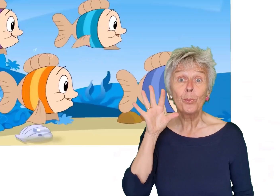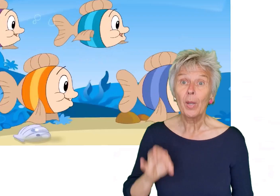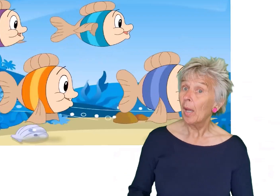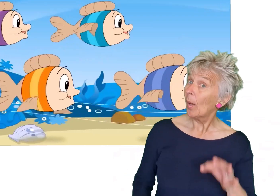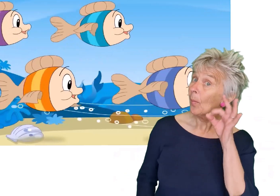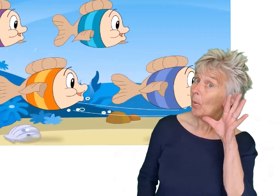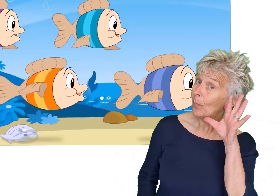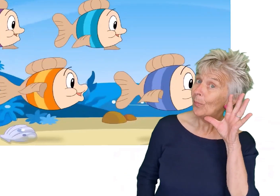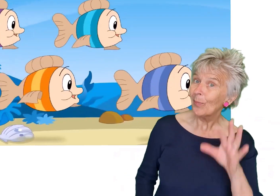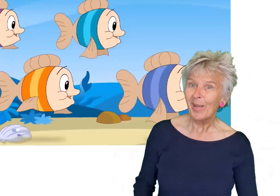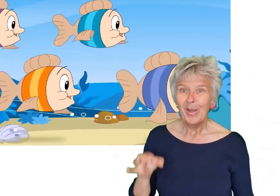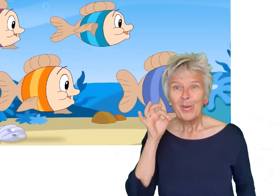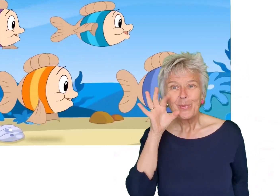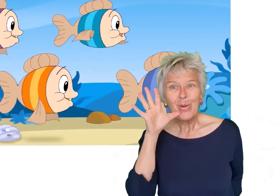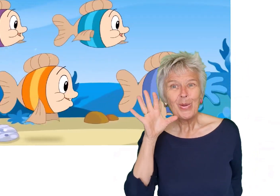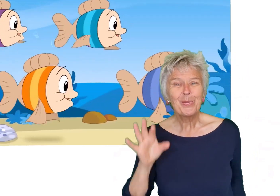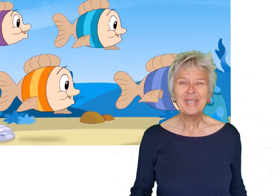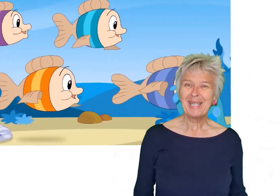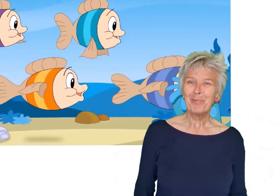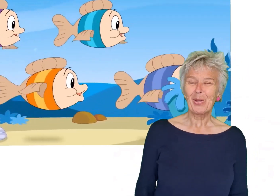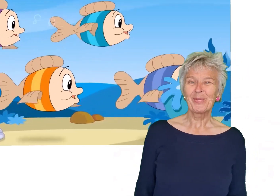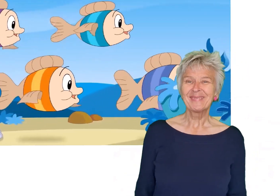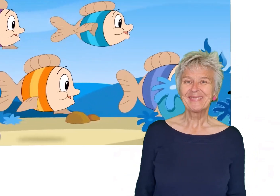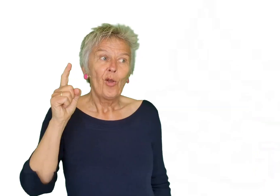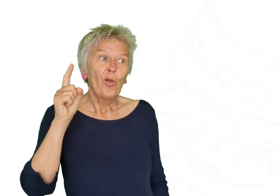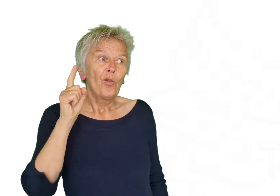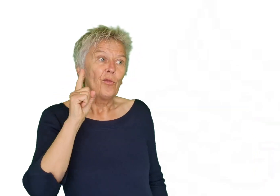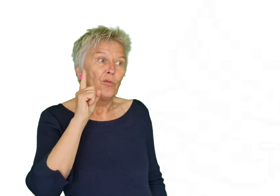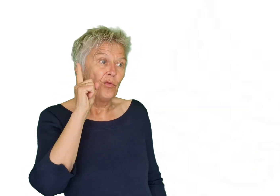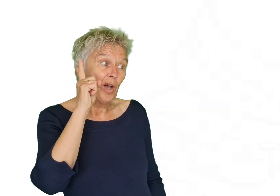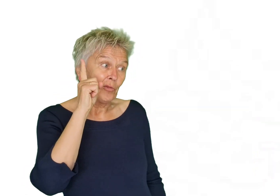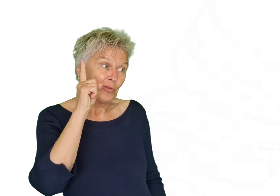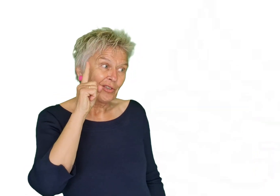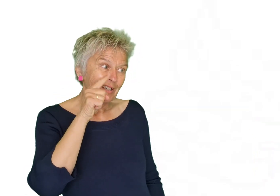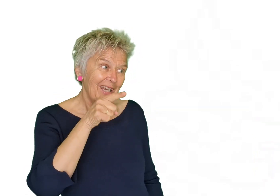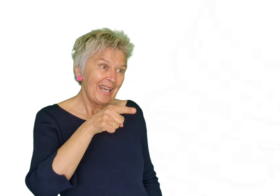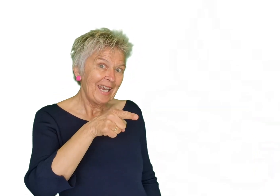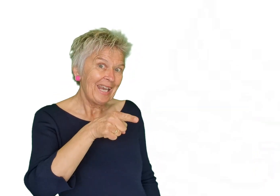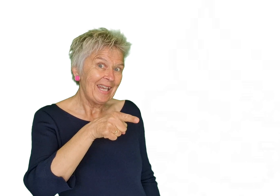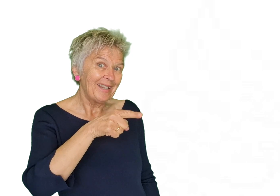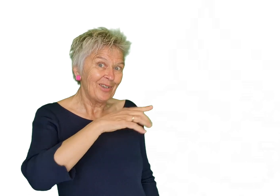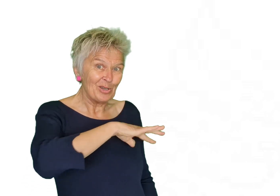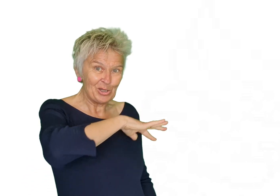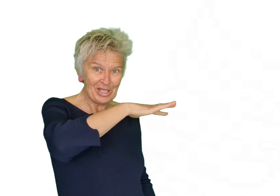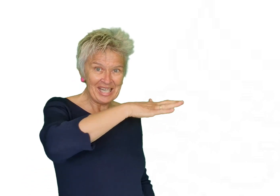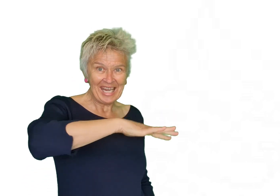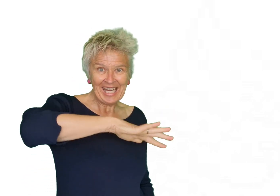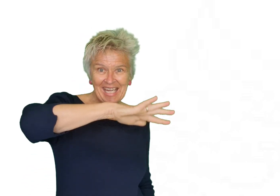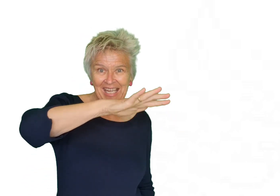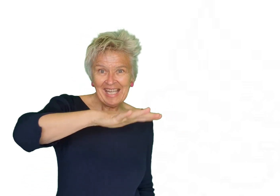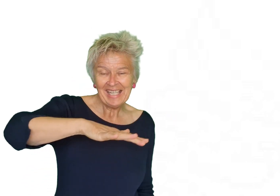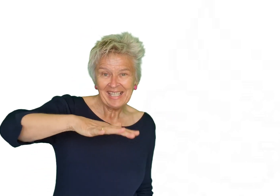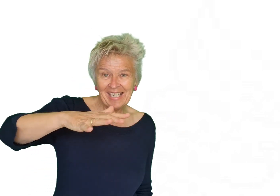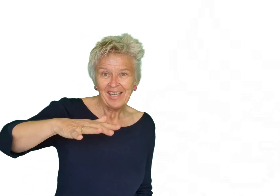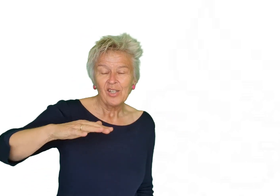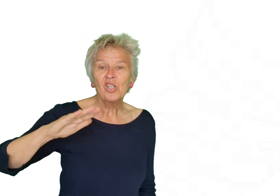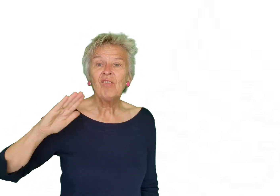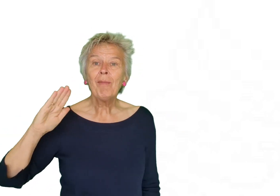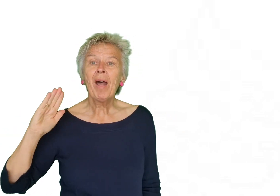in de zee zwemmen